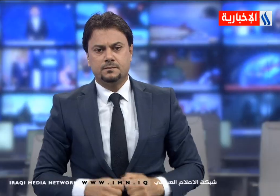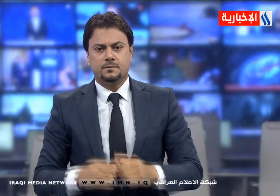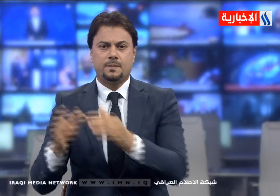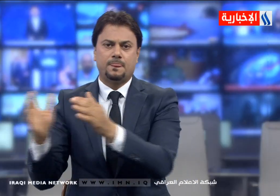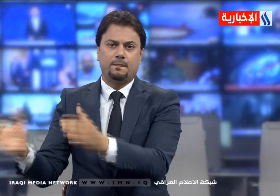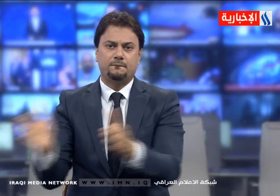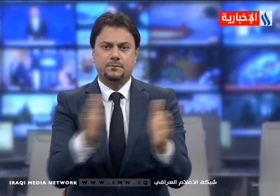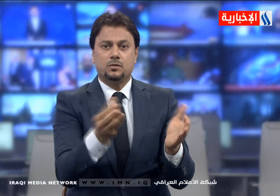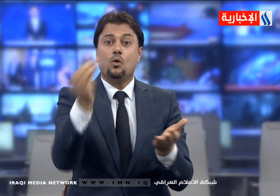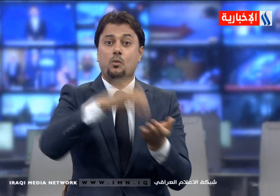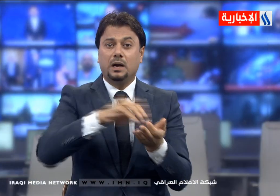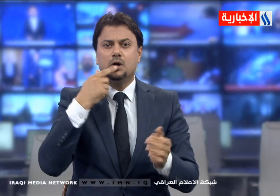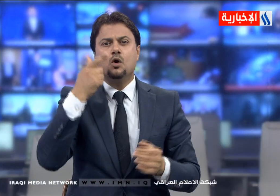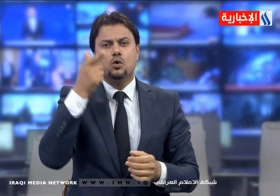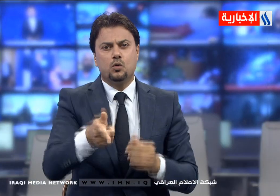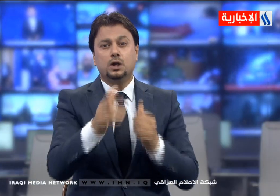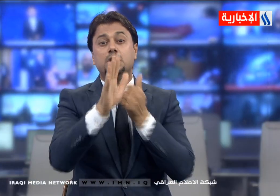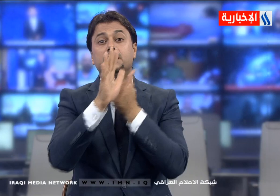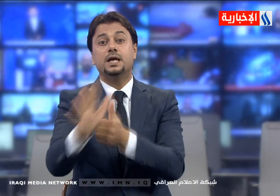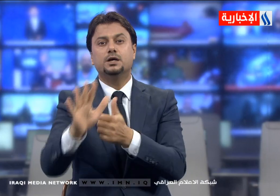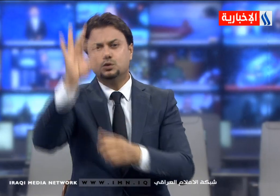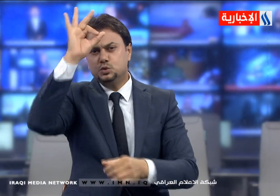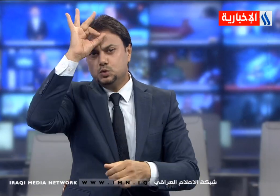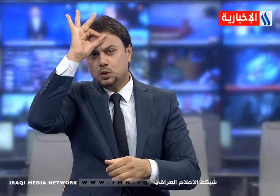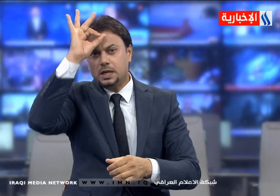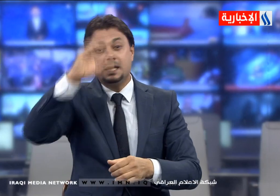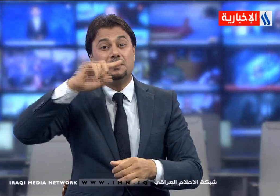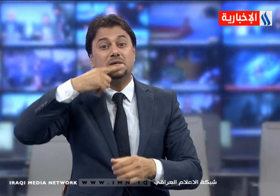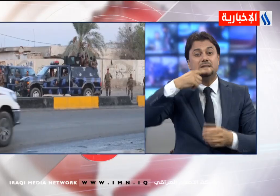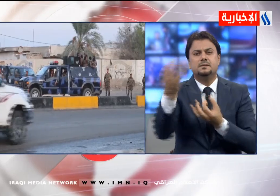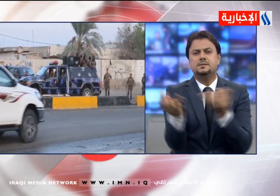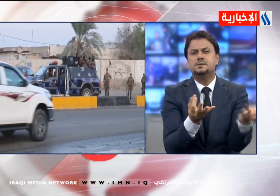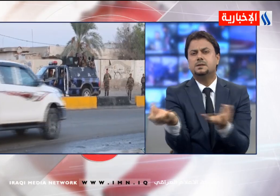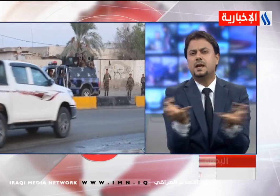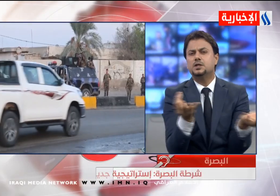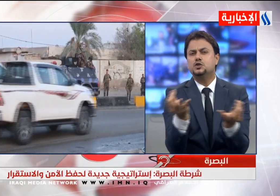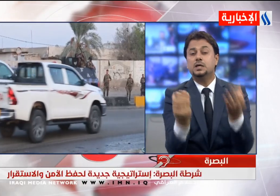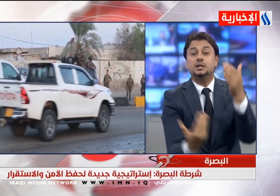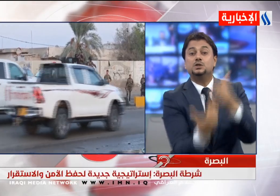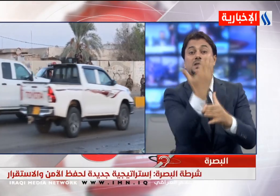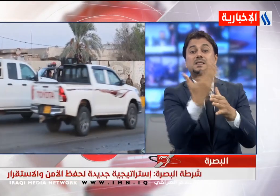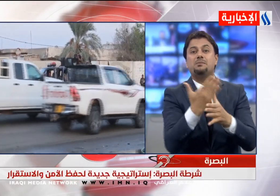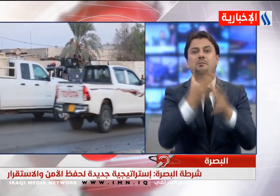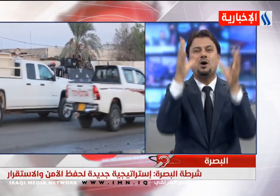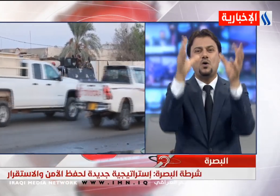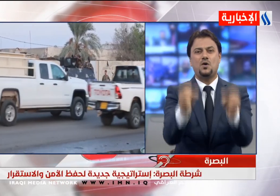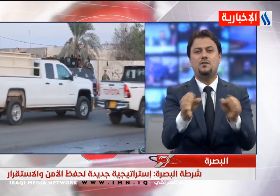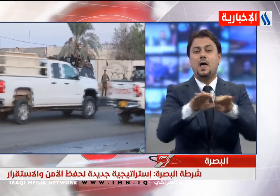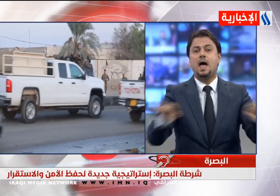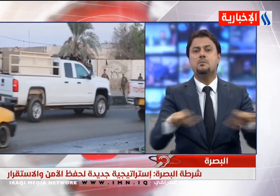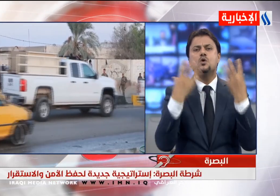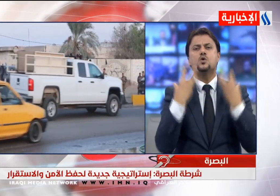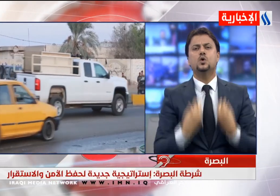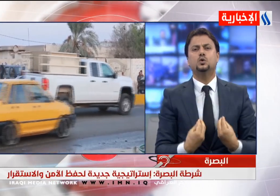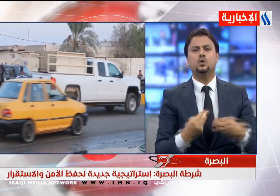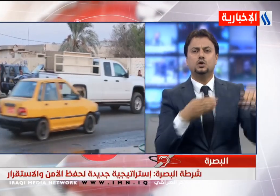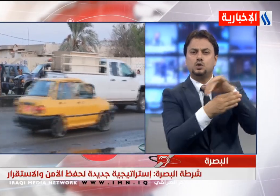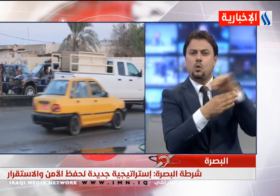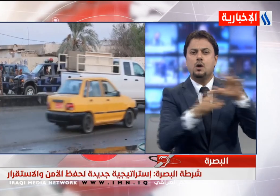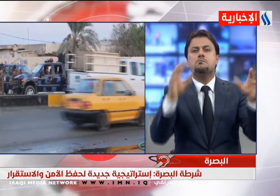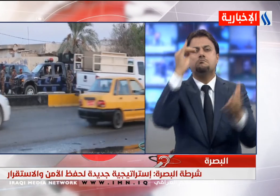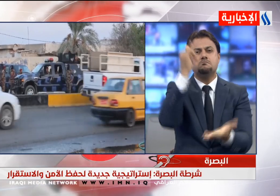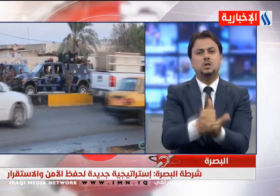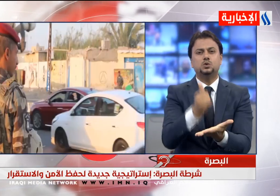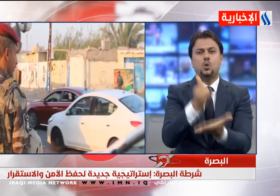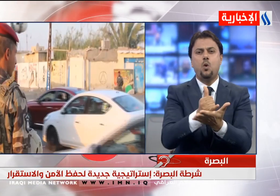كما كشفت قيادة شرطة البصرة عن استراتيجية جديدة لحفظ الأمن والاستقرار وقال مسؤول الإعلام